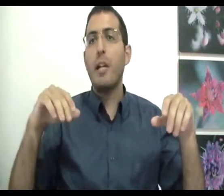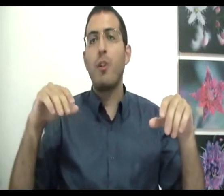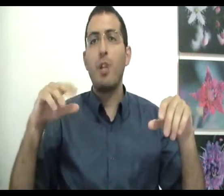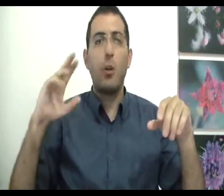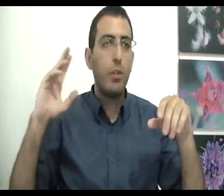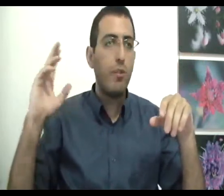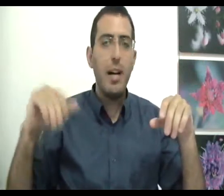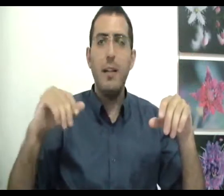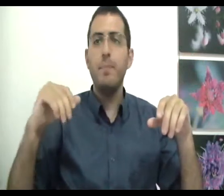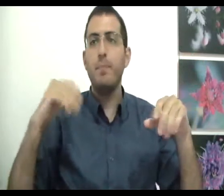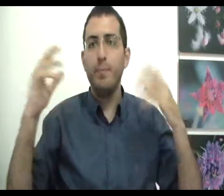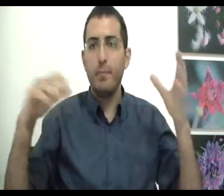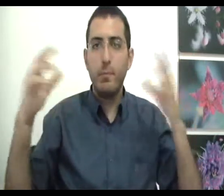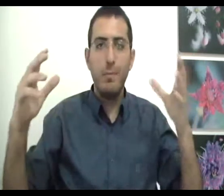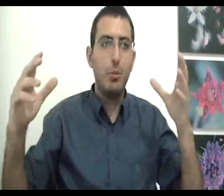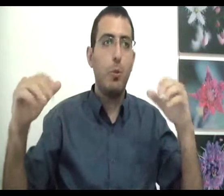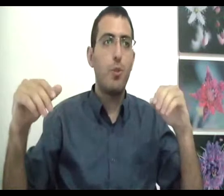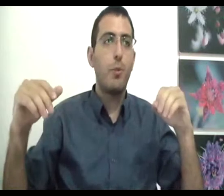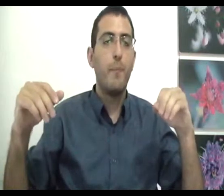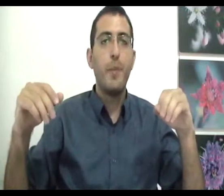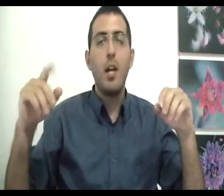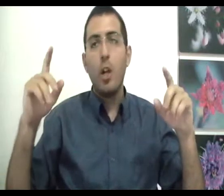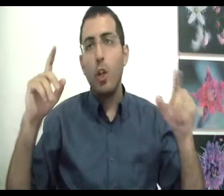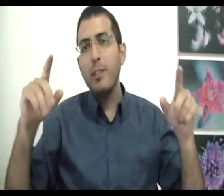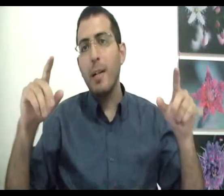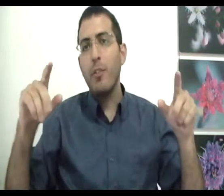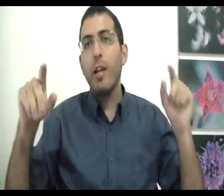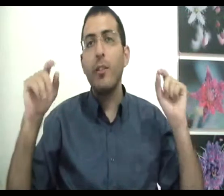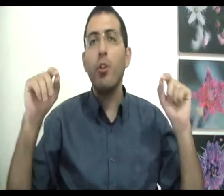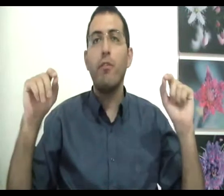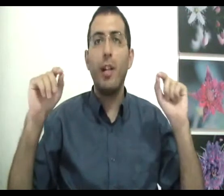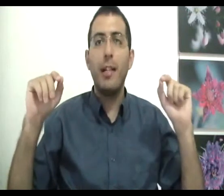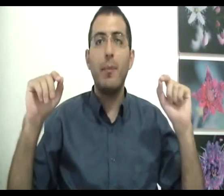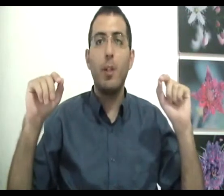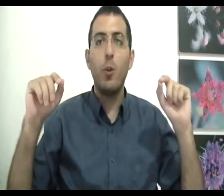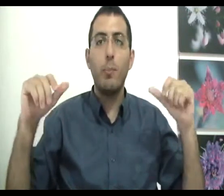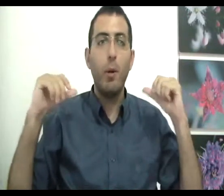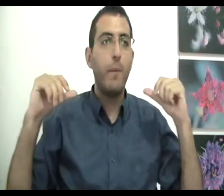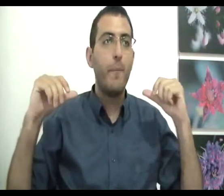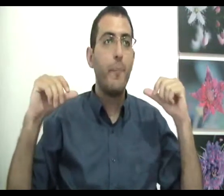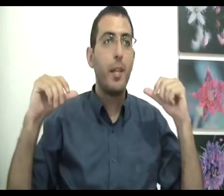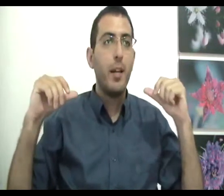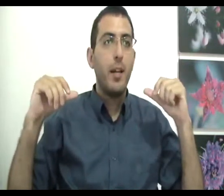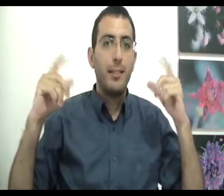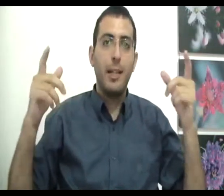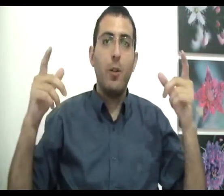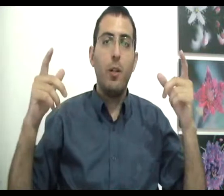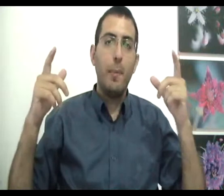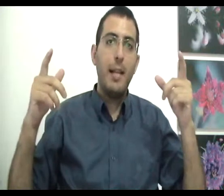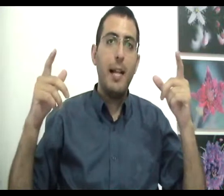תחשוב שהכל הטובה, משהו כלשהו. כל זמן שהטוב של האדם תלוי בו, זה יכול ממלא